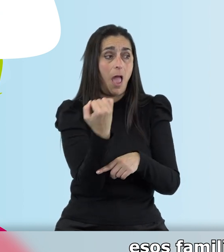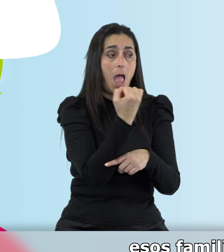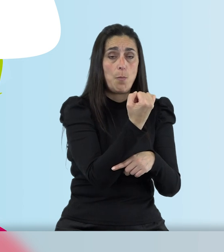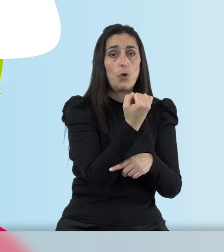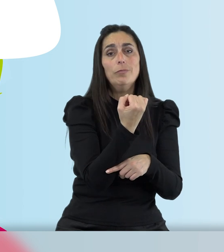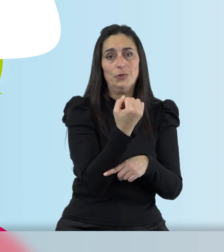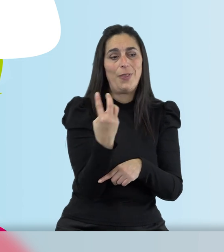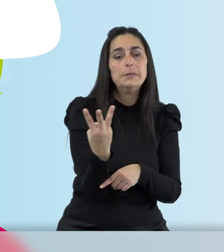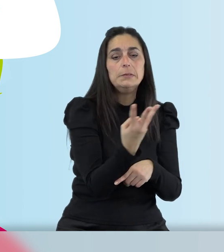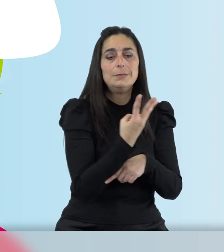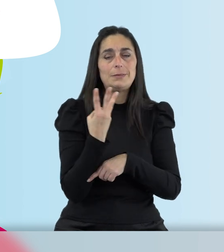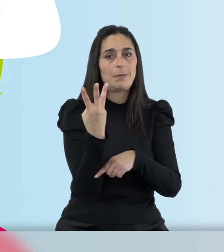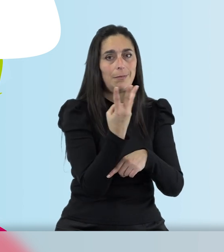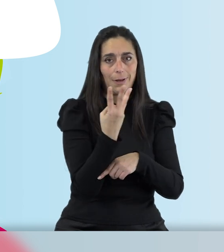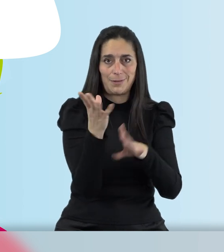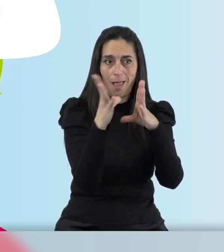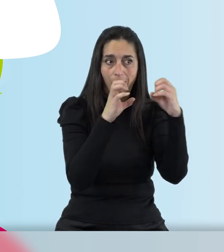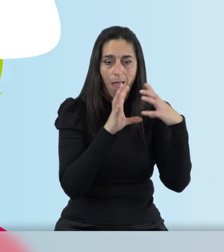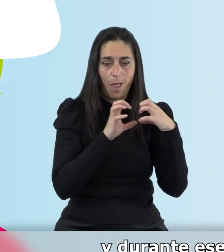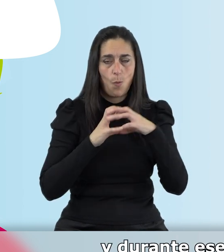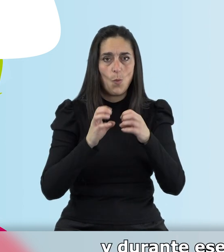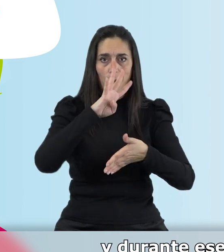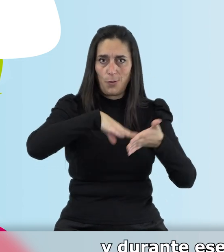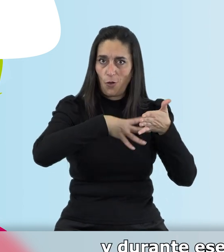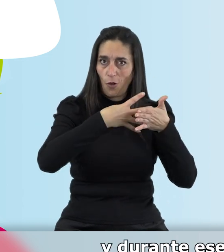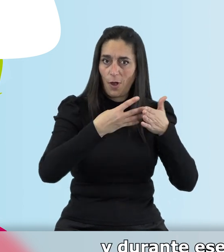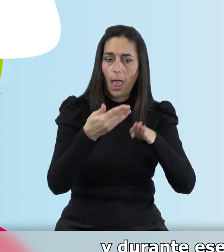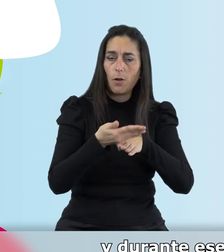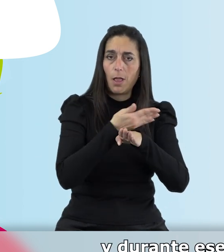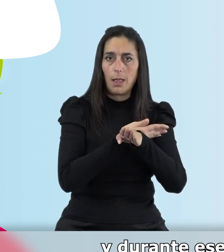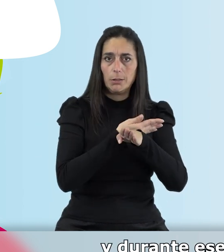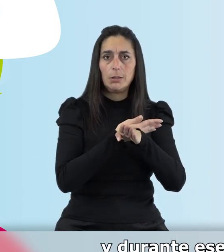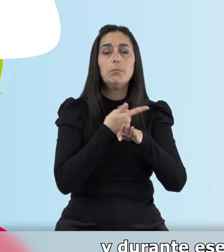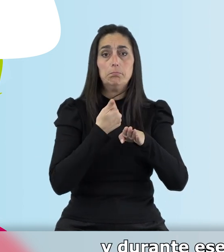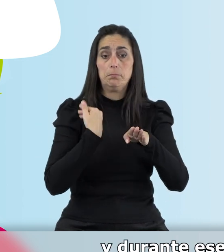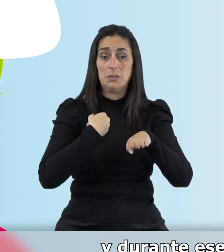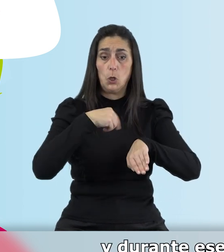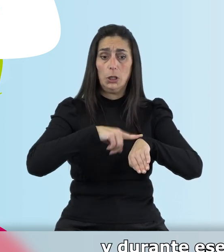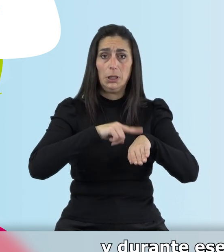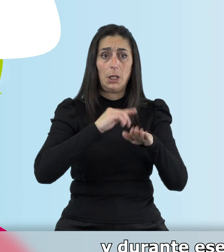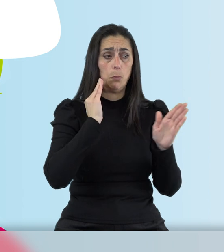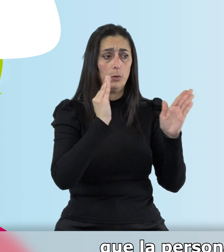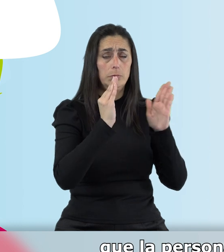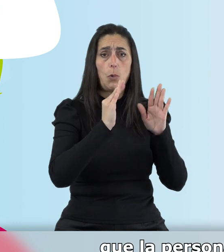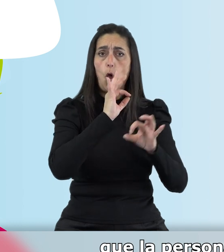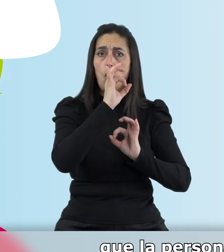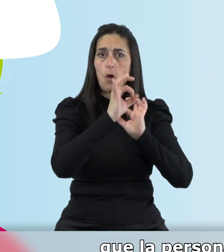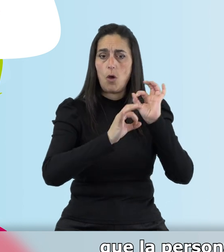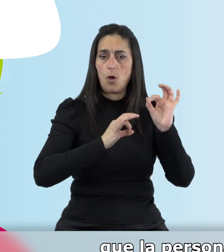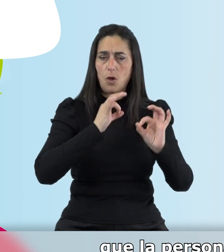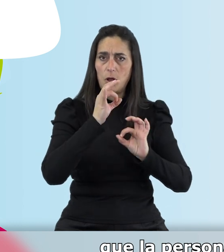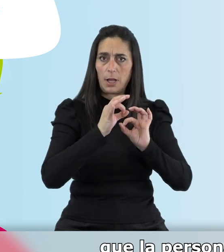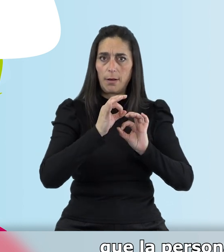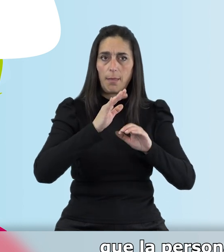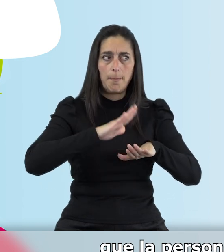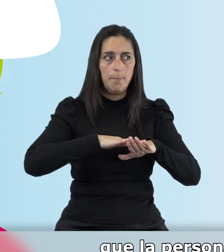apoyo. Acuden en ese tramo horario y durante ese tiempo se organizan de tal manera que la persona